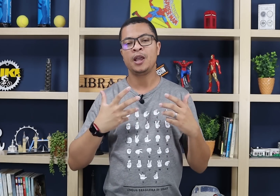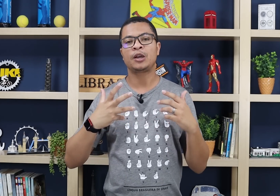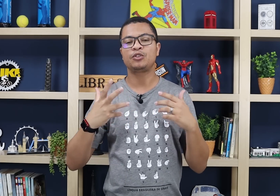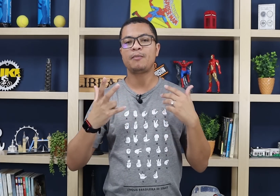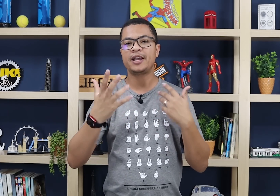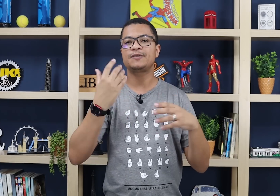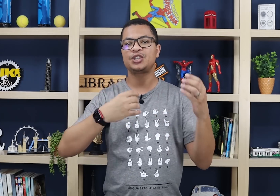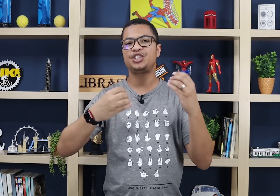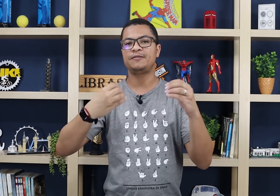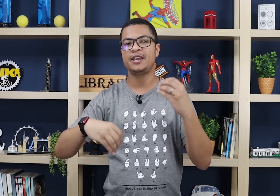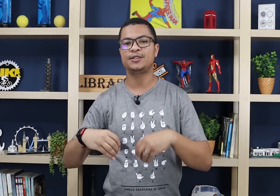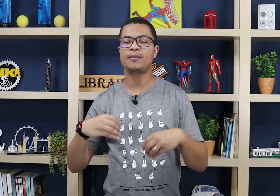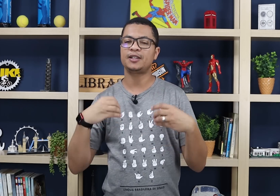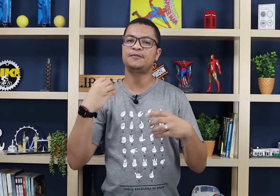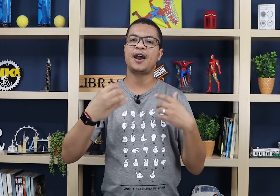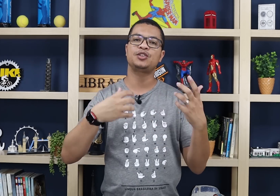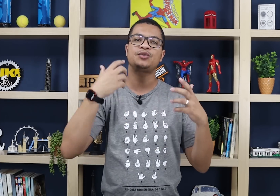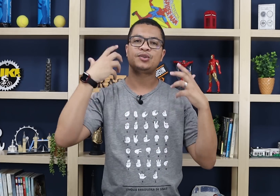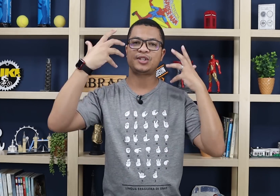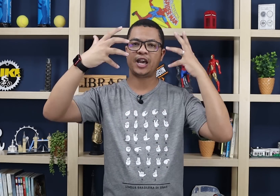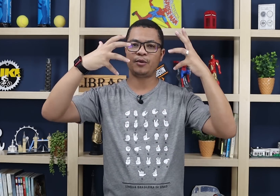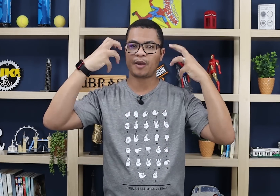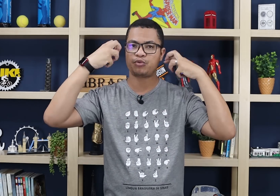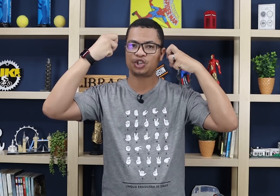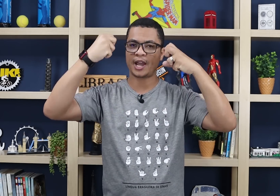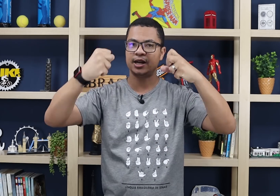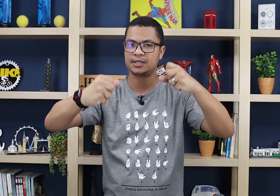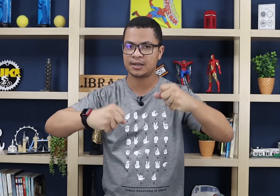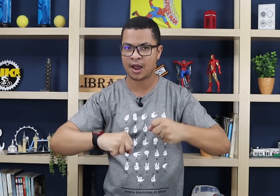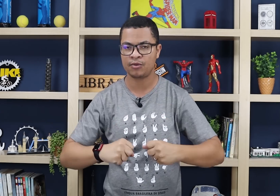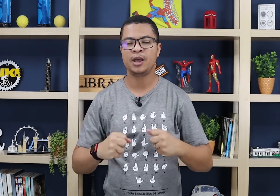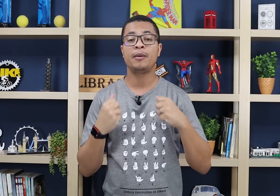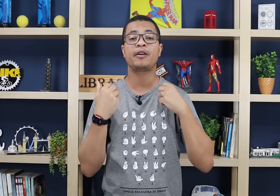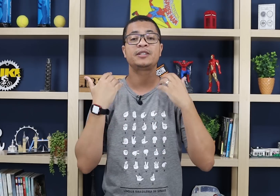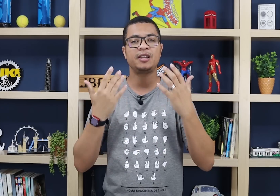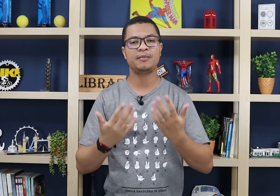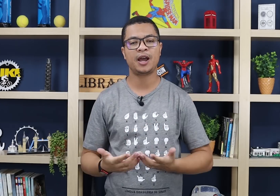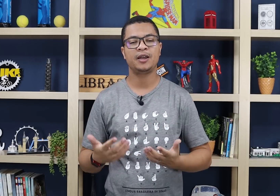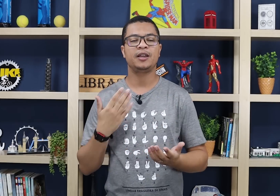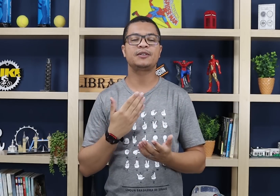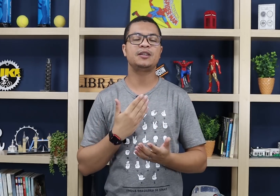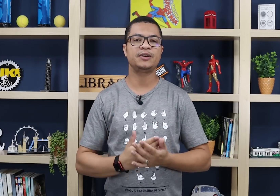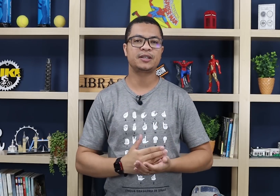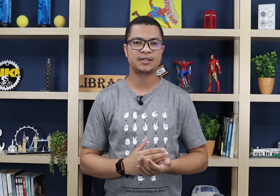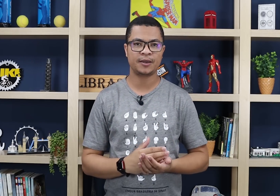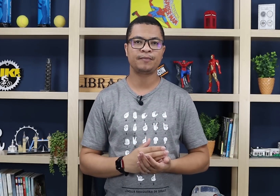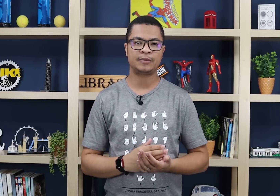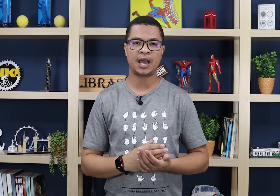Porque quanto mais você tiver isso, mais fácil o seu cérebro vai puxar aquele sinal pra você lembrar e você não esquecer, tá?